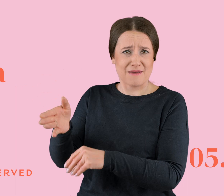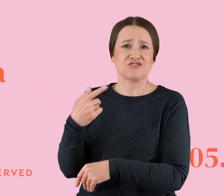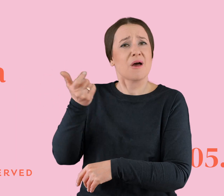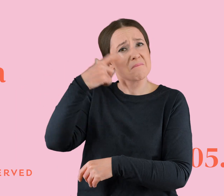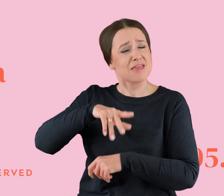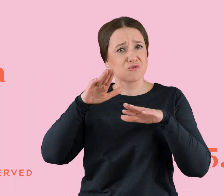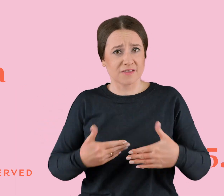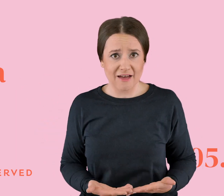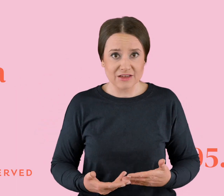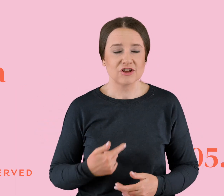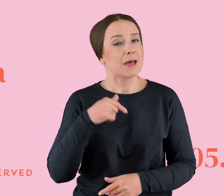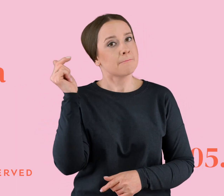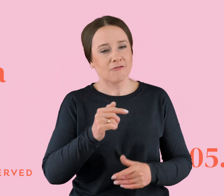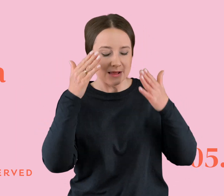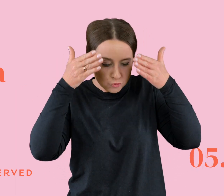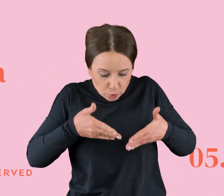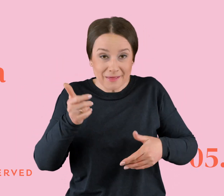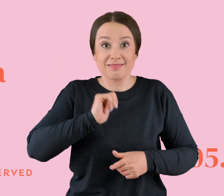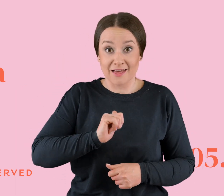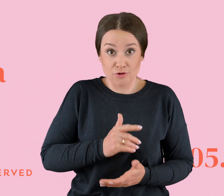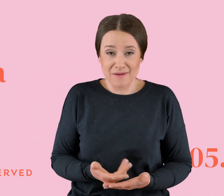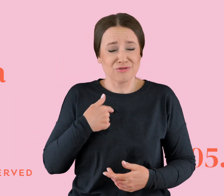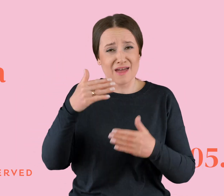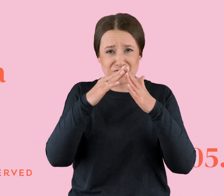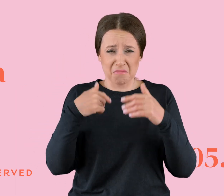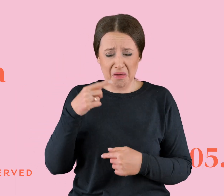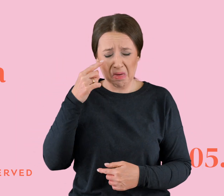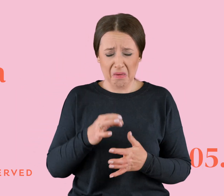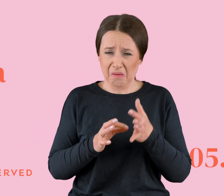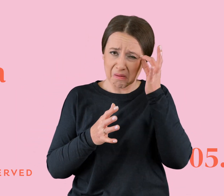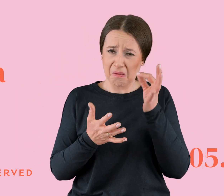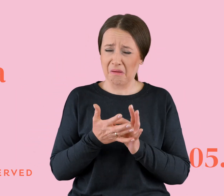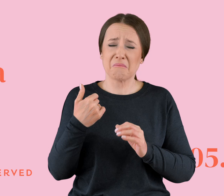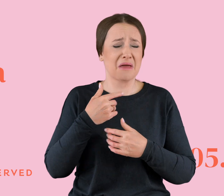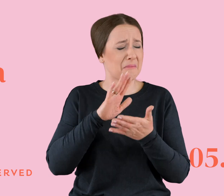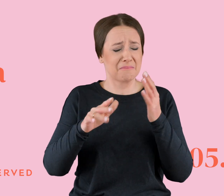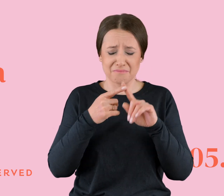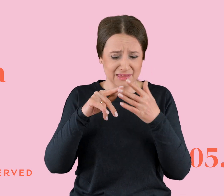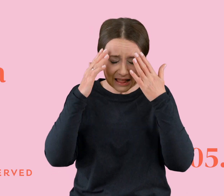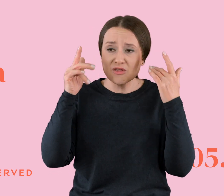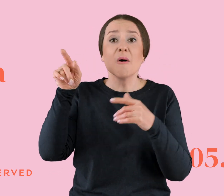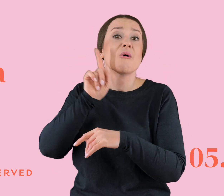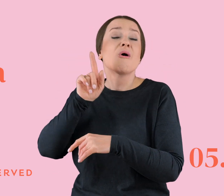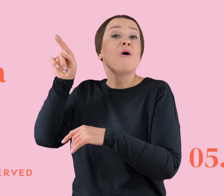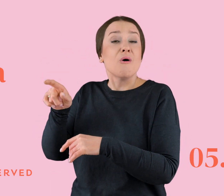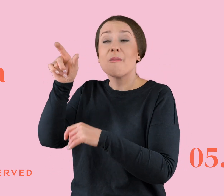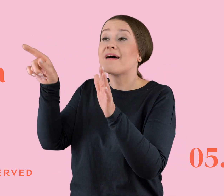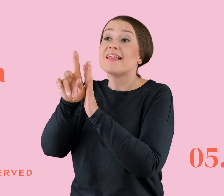Więc zamiast się zająć sobą, to ja w domu płakałam, no. Bo ja przecież byłam beznadziejna, no. On tyle dla niej robił, te obrazy jej malował, a dla